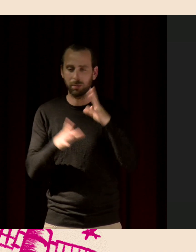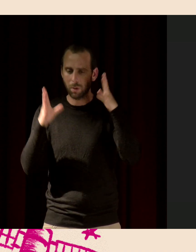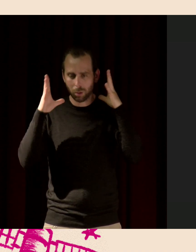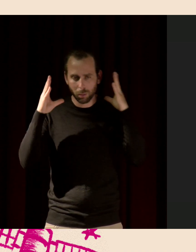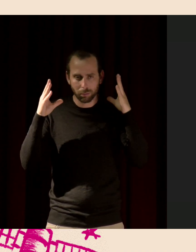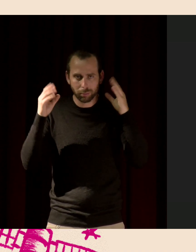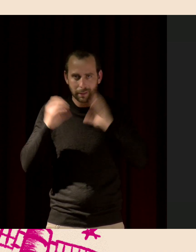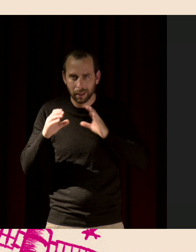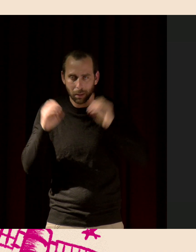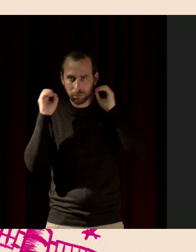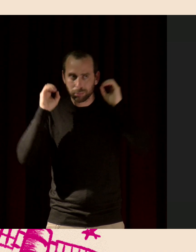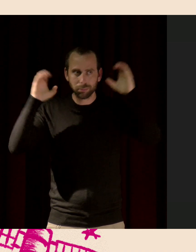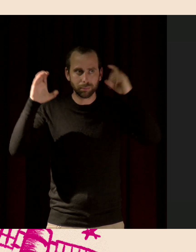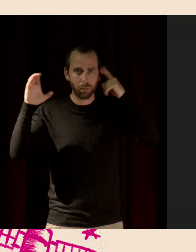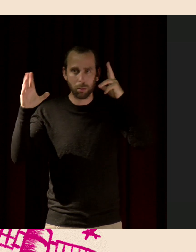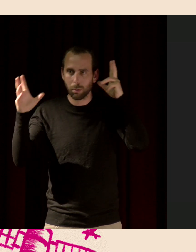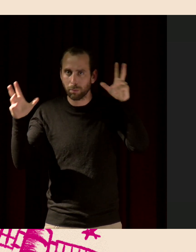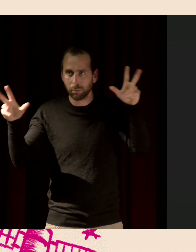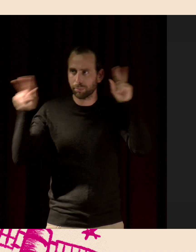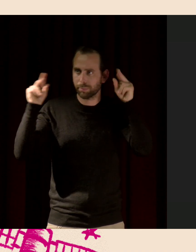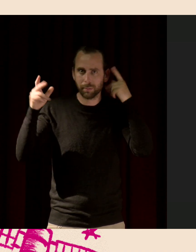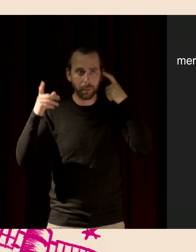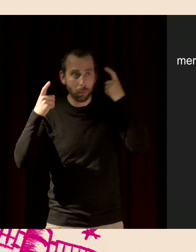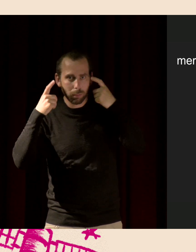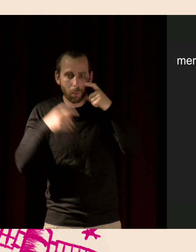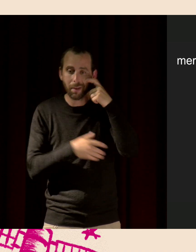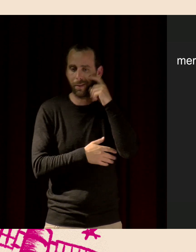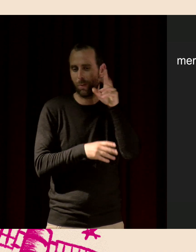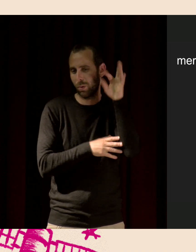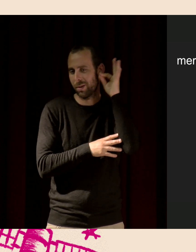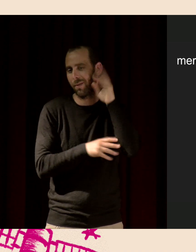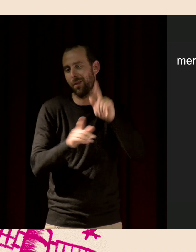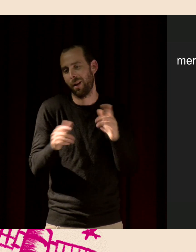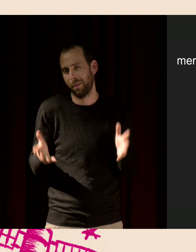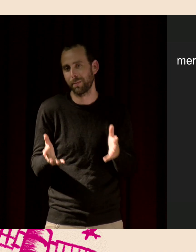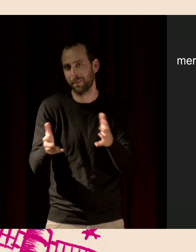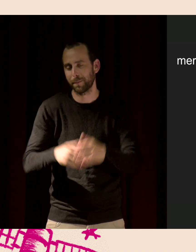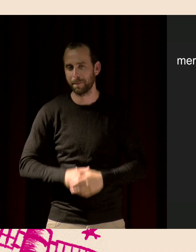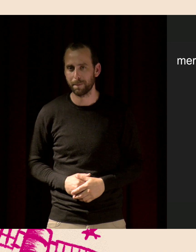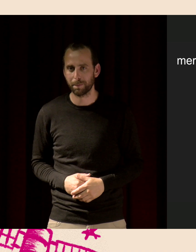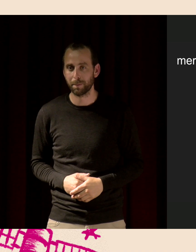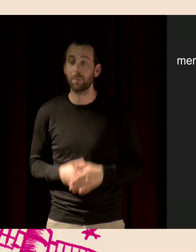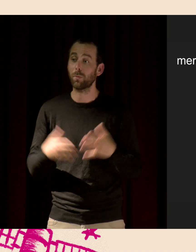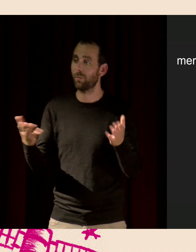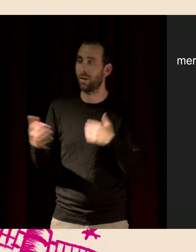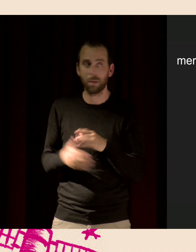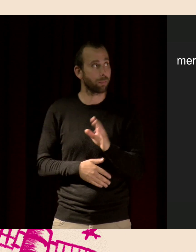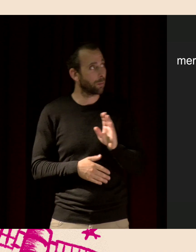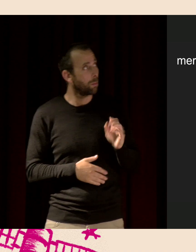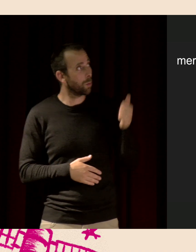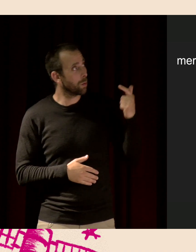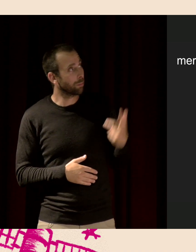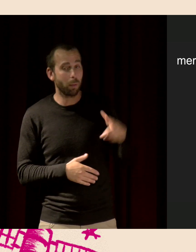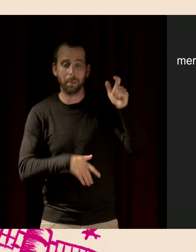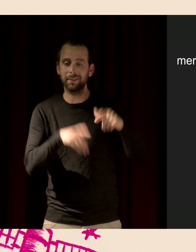et d'avoir aussi une observation auditive. Voilà, je voudrais remercier plusieurs personnes qui travaillent avec moi.